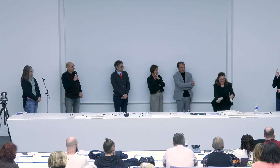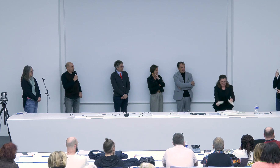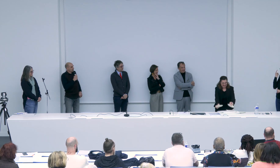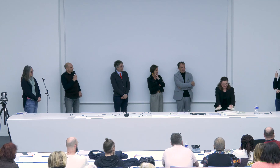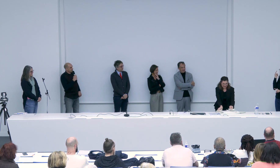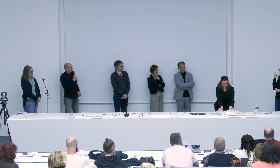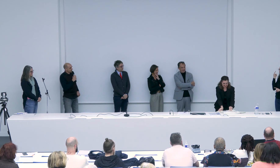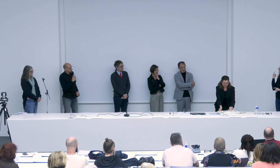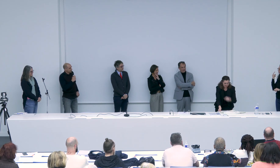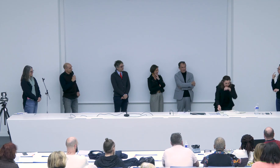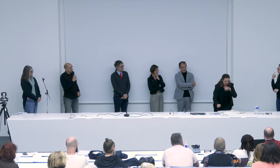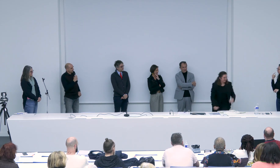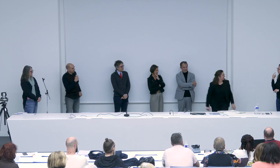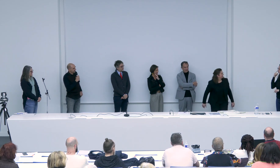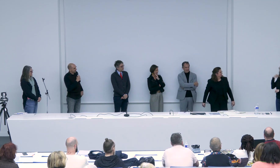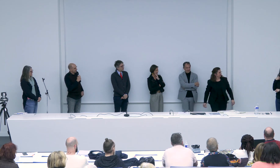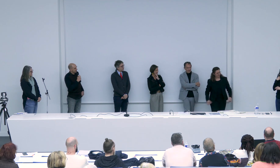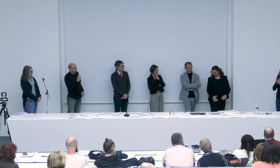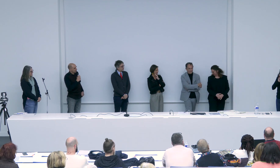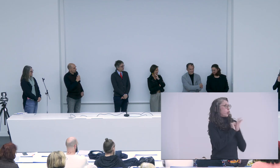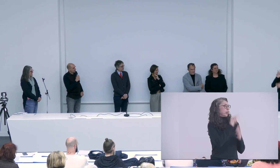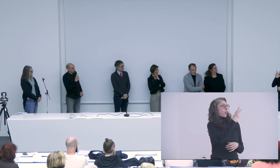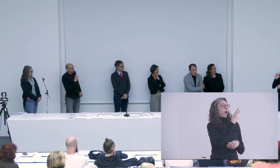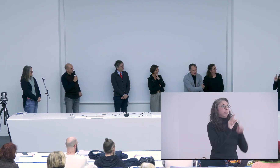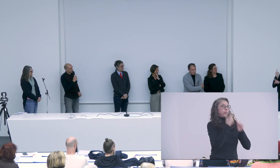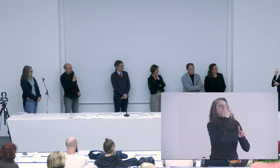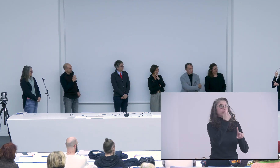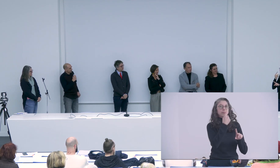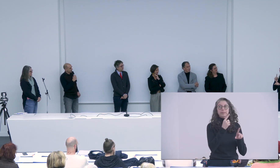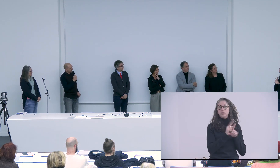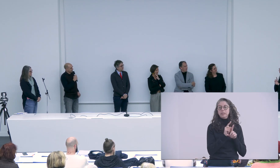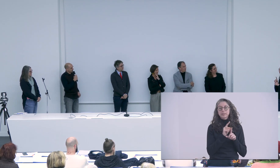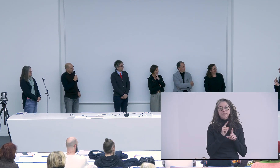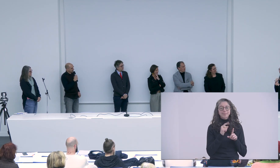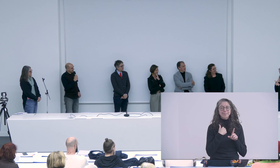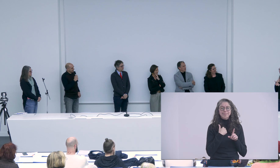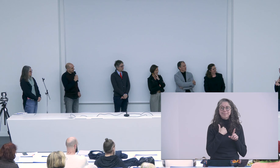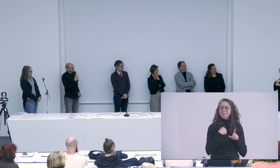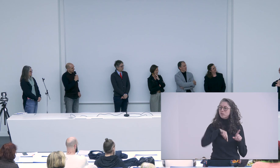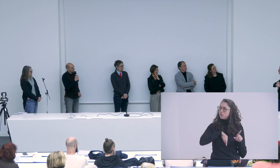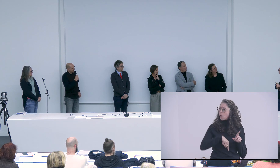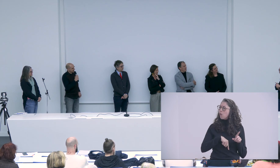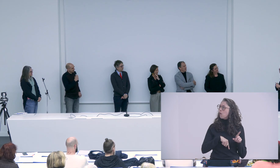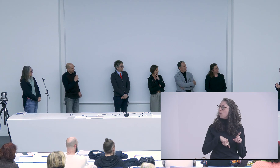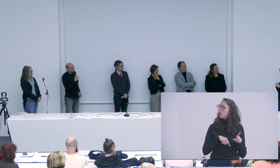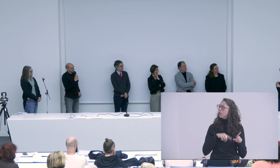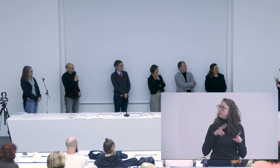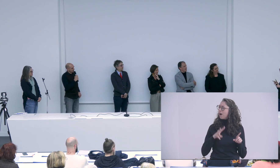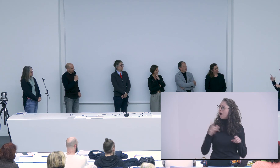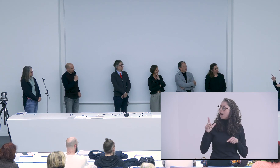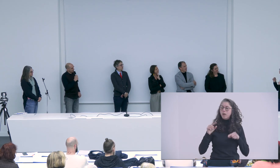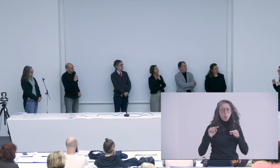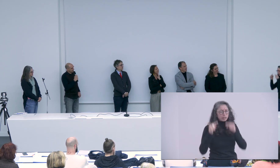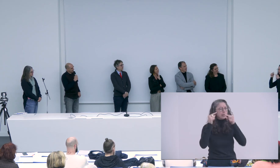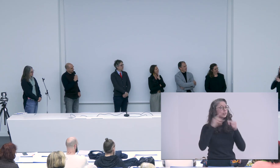donc pour moi vraiment c'est un symbole le 3 c'est un symbole très très important et aussi